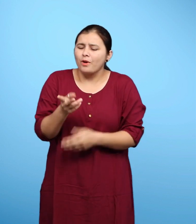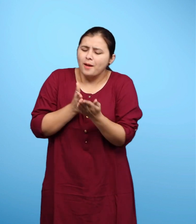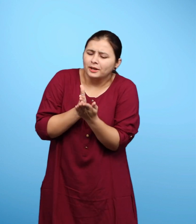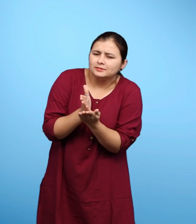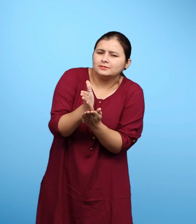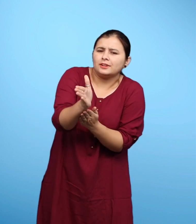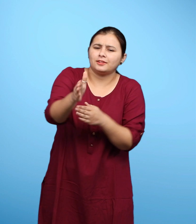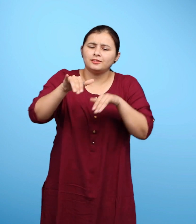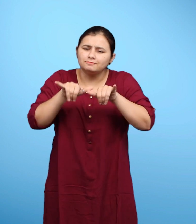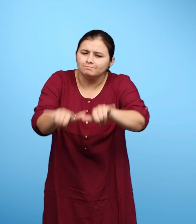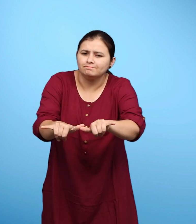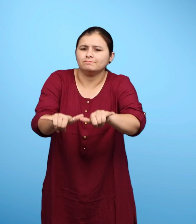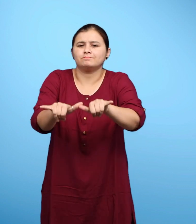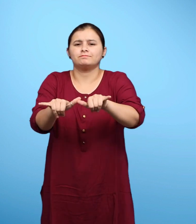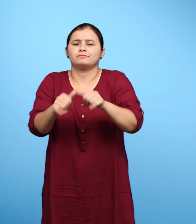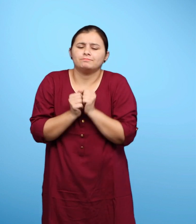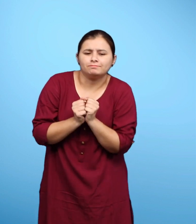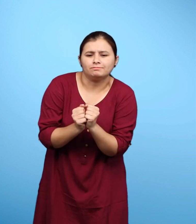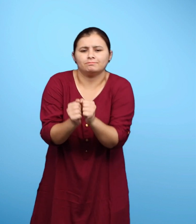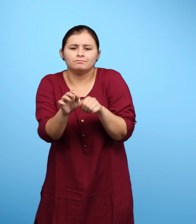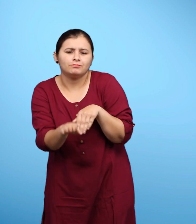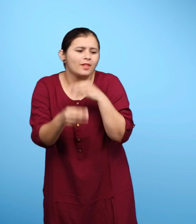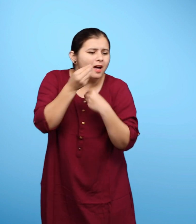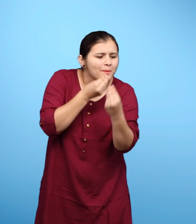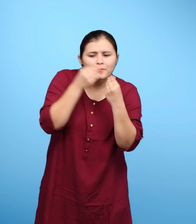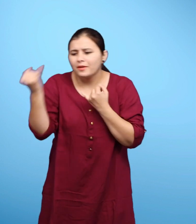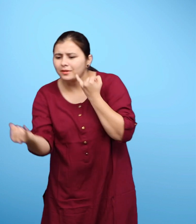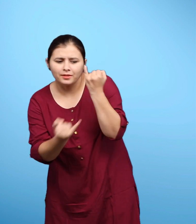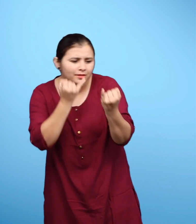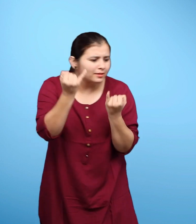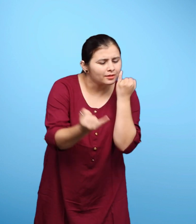साथ रहते एक साथ भोजन की खोज में निकलते